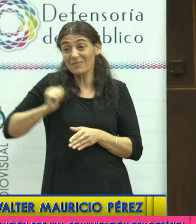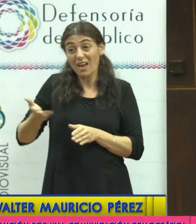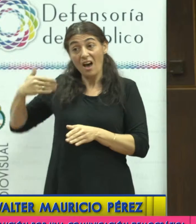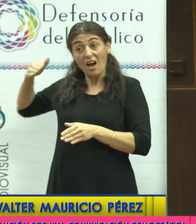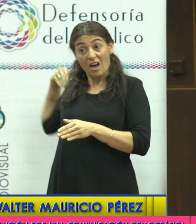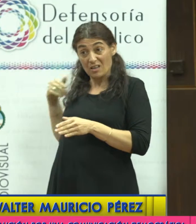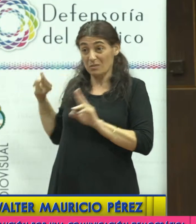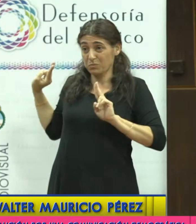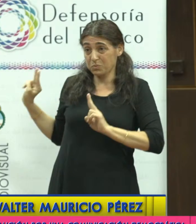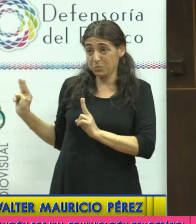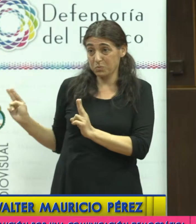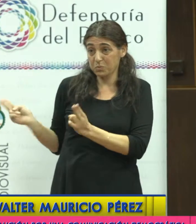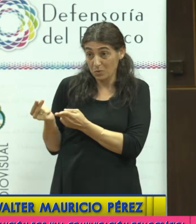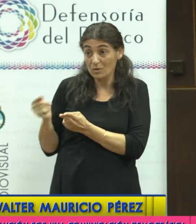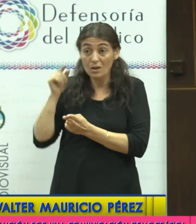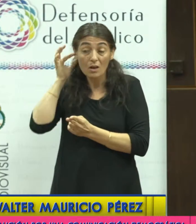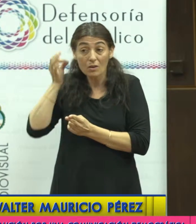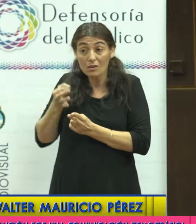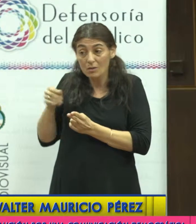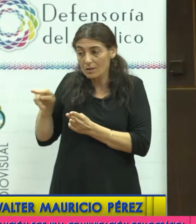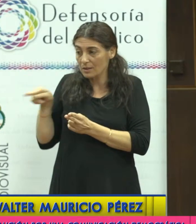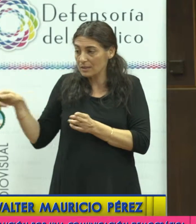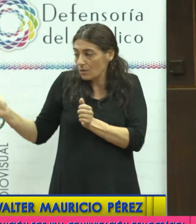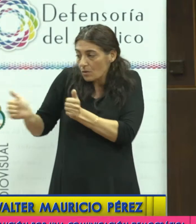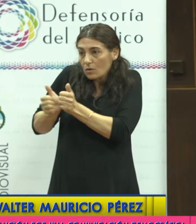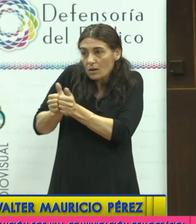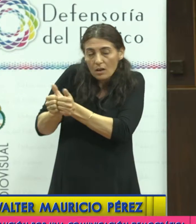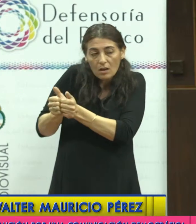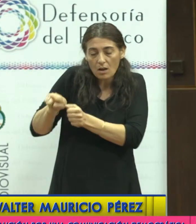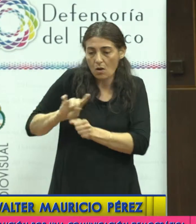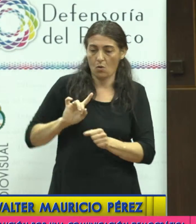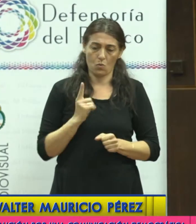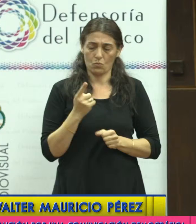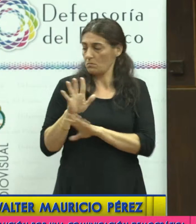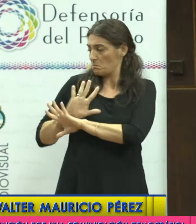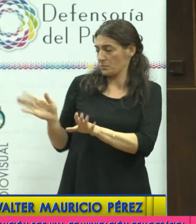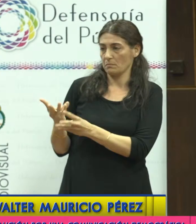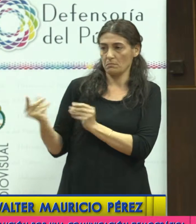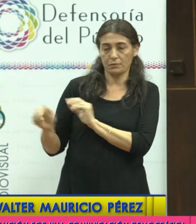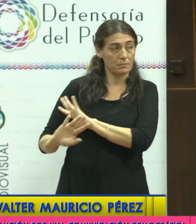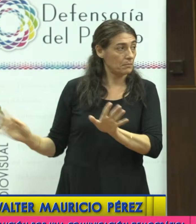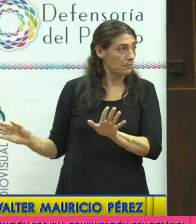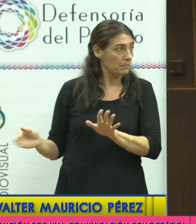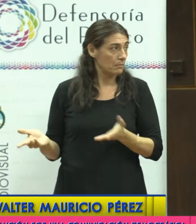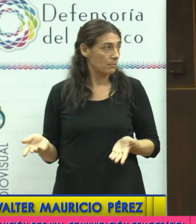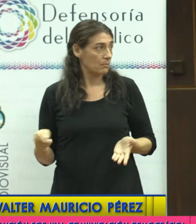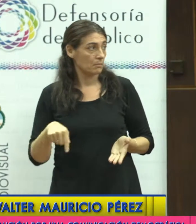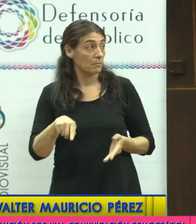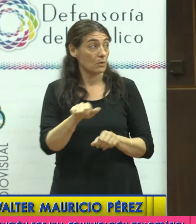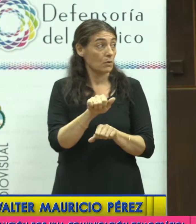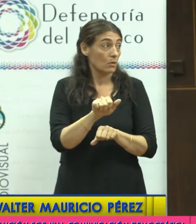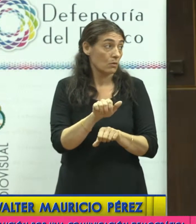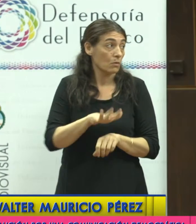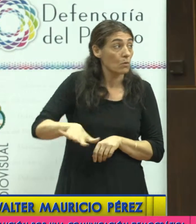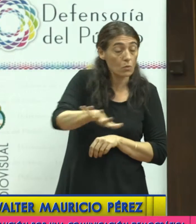del genocidio. Hoy tenemos el orgullo y la alegría de tener a Tío Romano nuevamente en Mendoza pero ya en el lugar que le corresponde